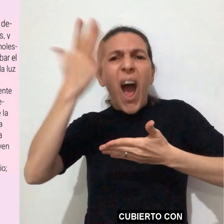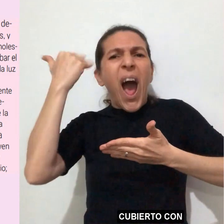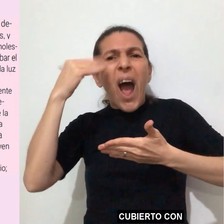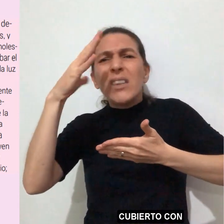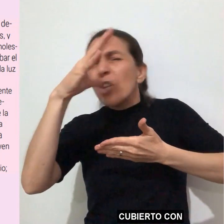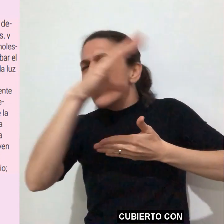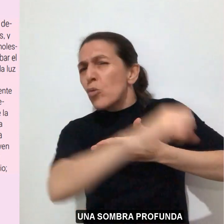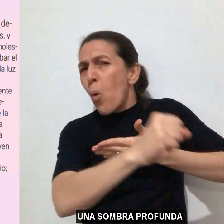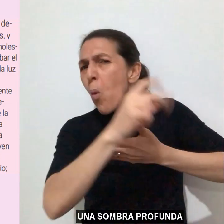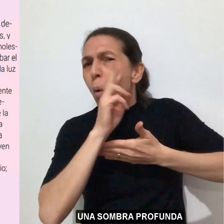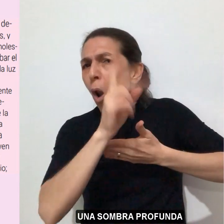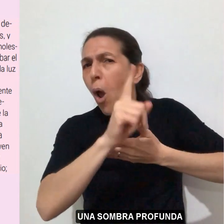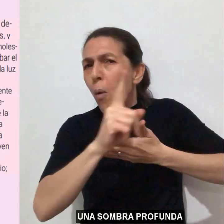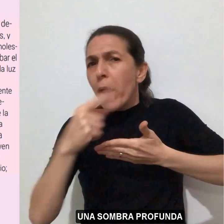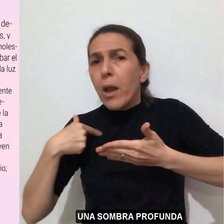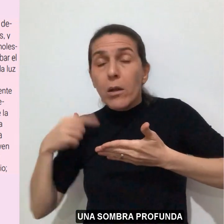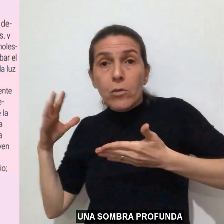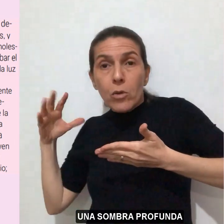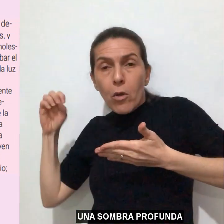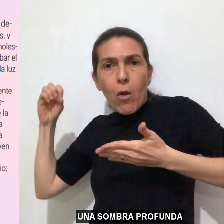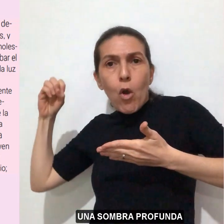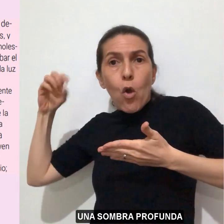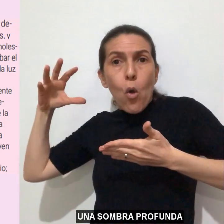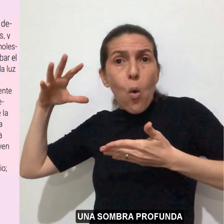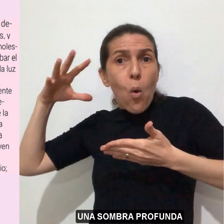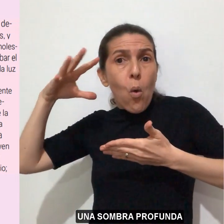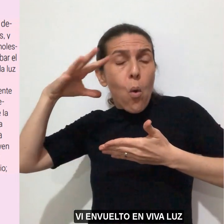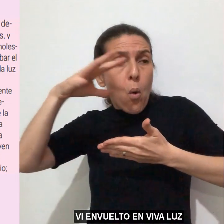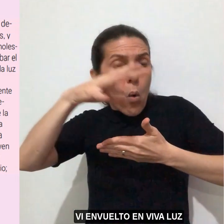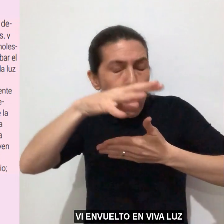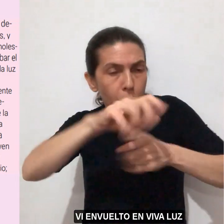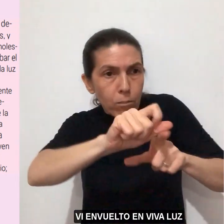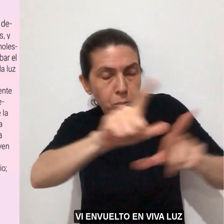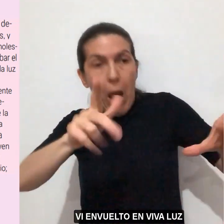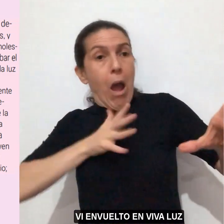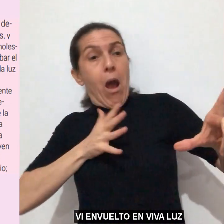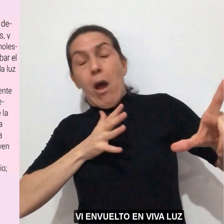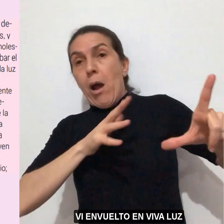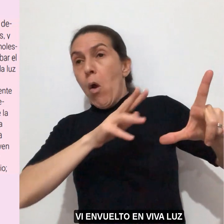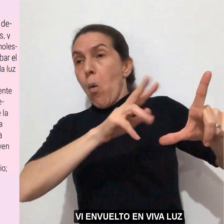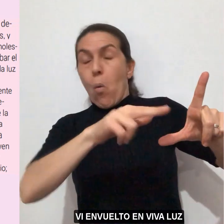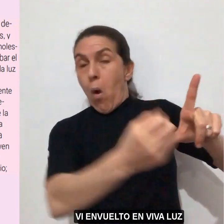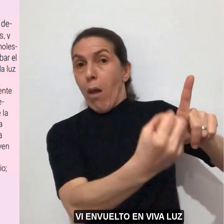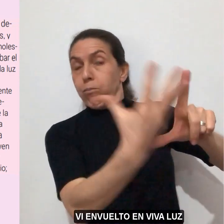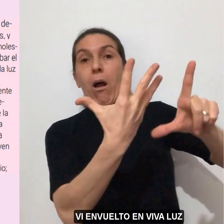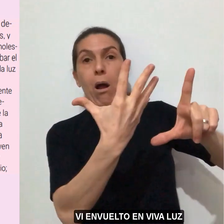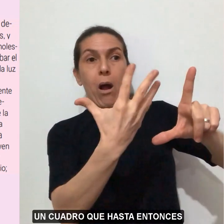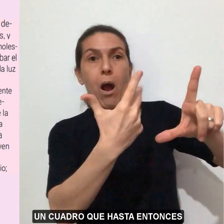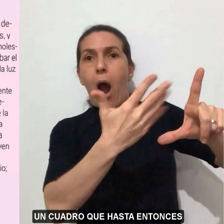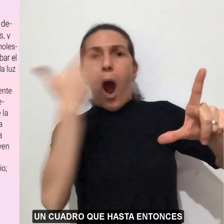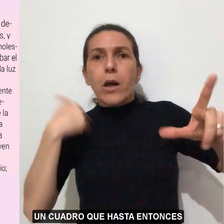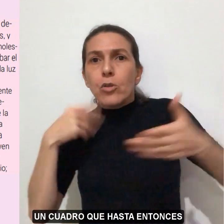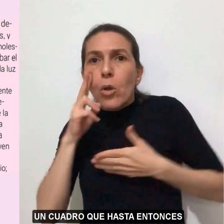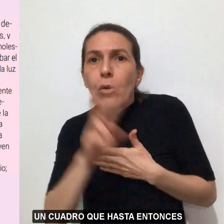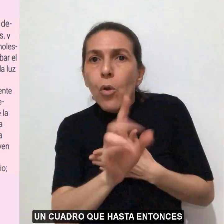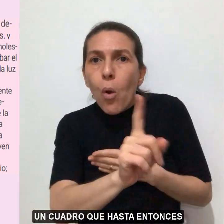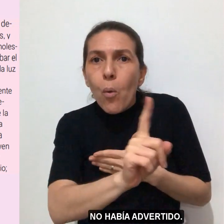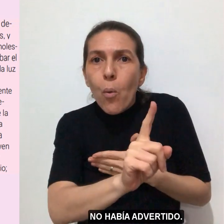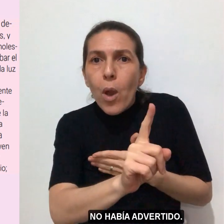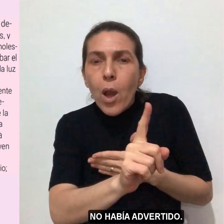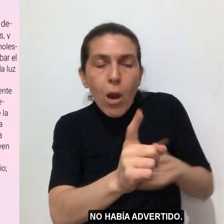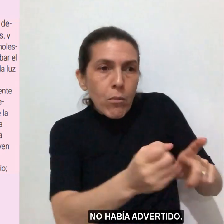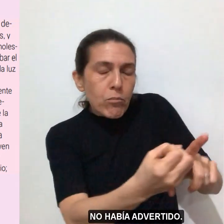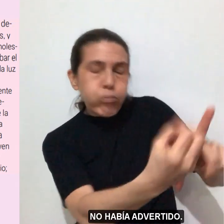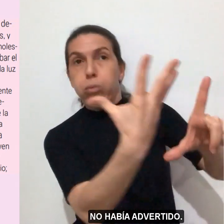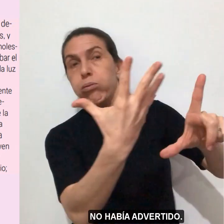cubierto con una sombra profunda. Vi envuelto, en viva luz, un cuadro que hasta entonces